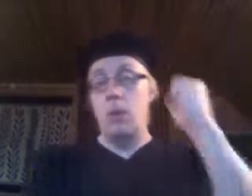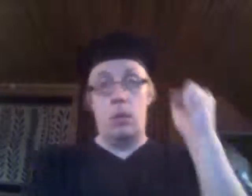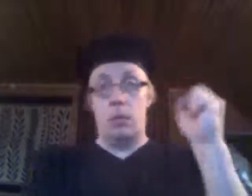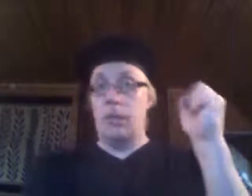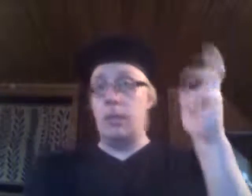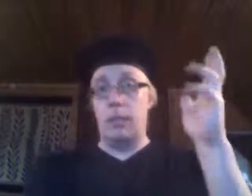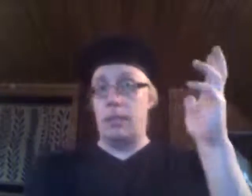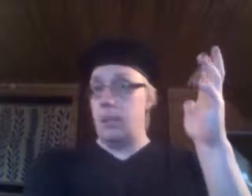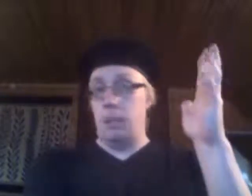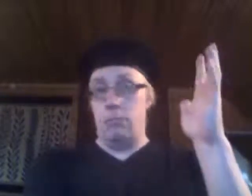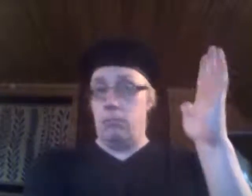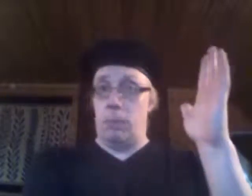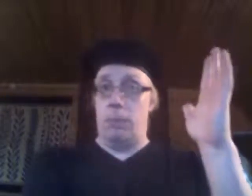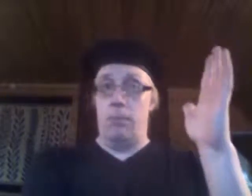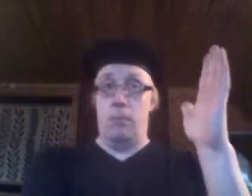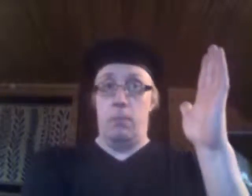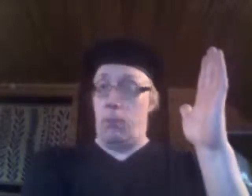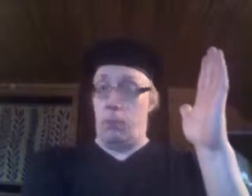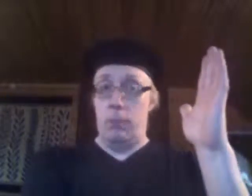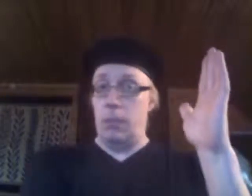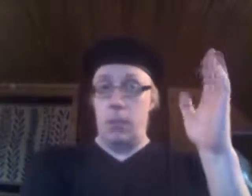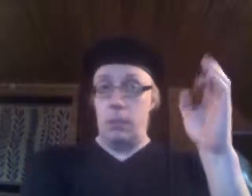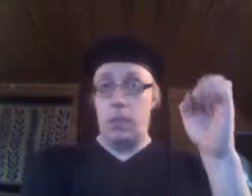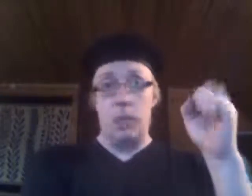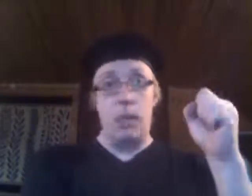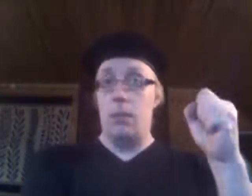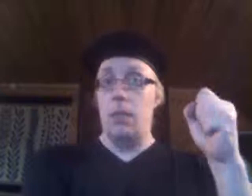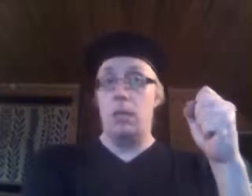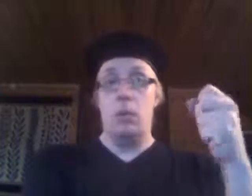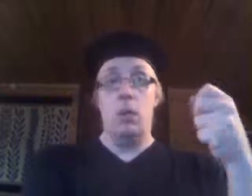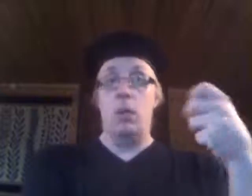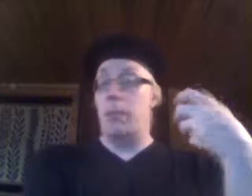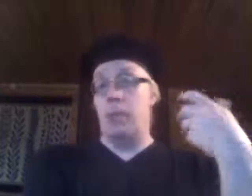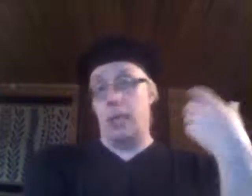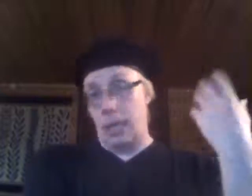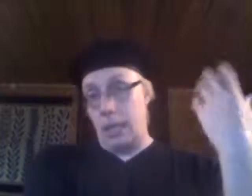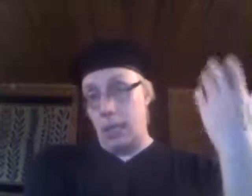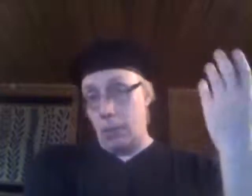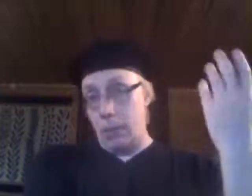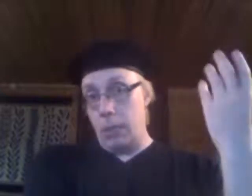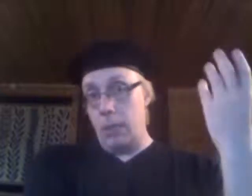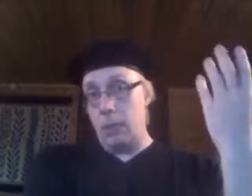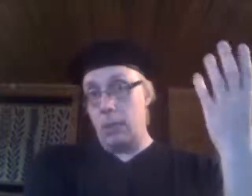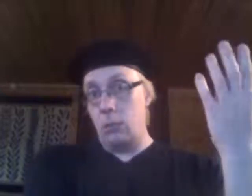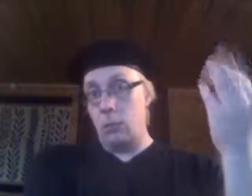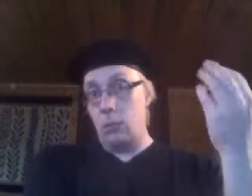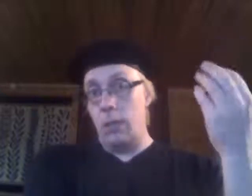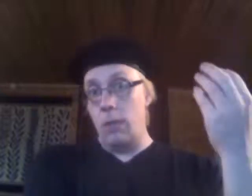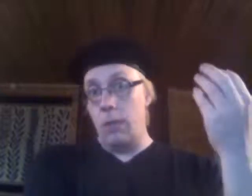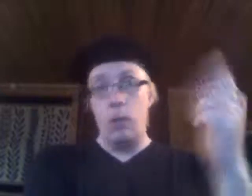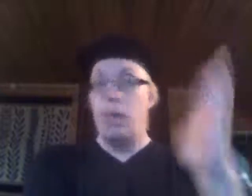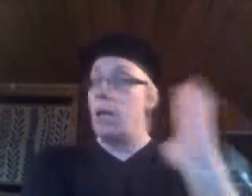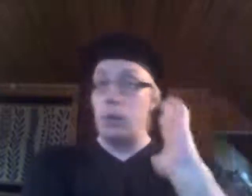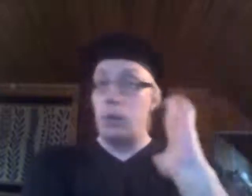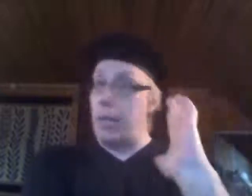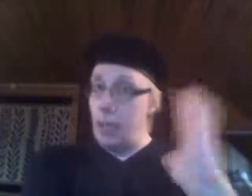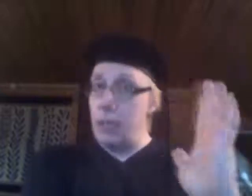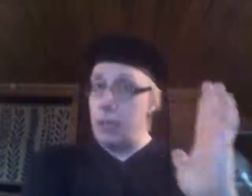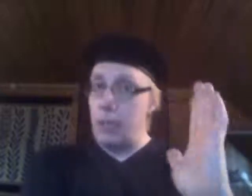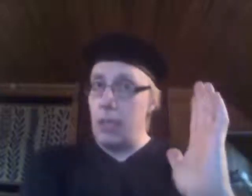Tietenkin tässä tämä pormestari ei ole tietenkään maininnut, mitä Kiinan presidentistä, kun se tulee vieraille. Kato, ei kannata sille